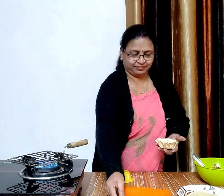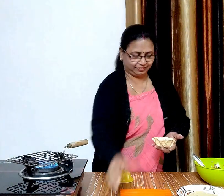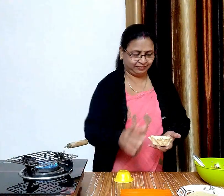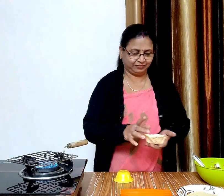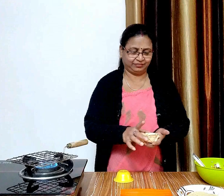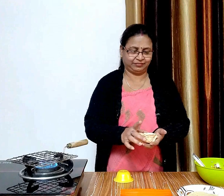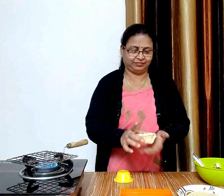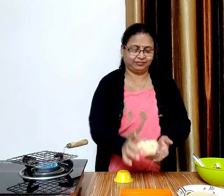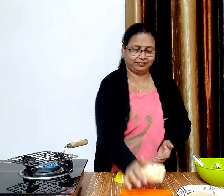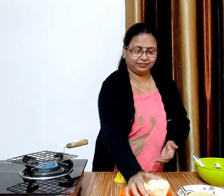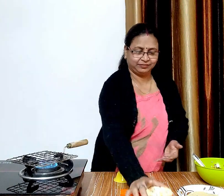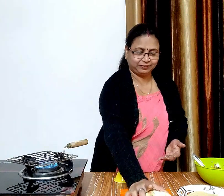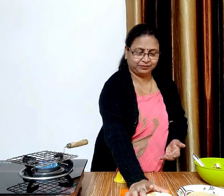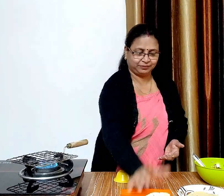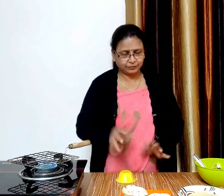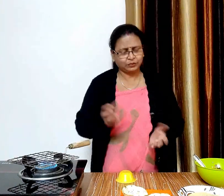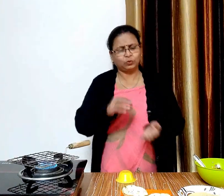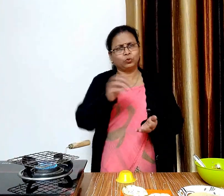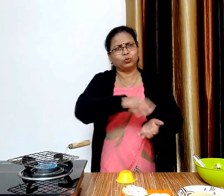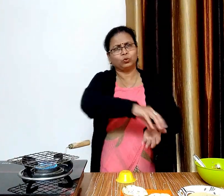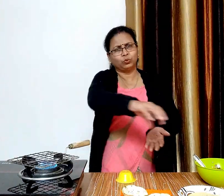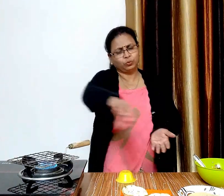इस तरीके से हम बाग की कटोरी भी बना लेंगे